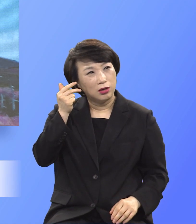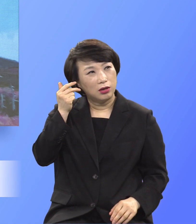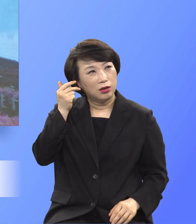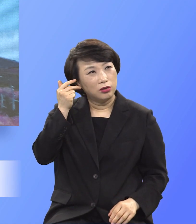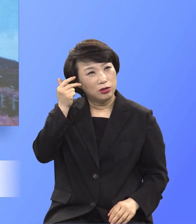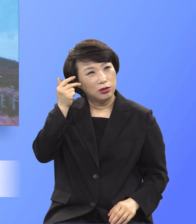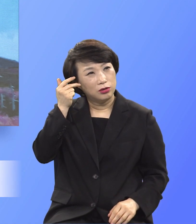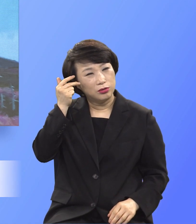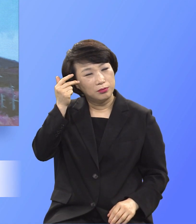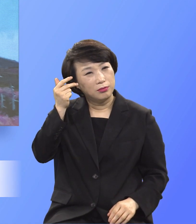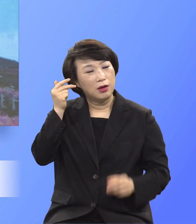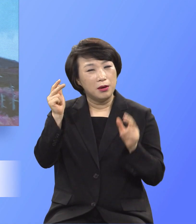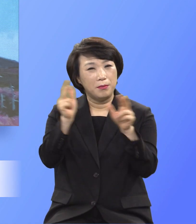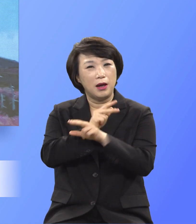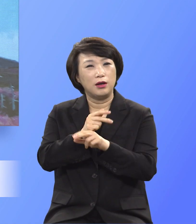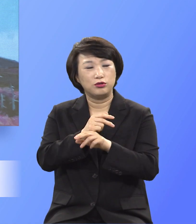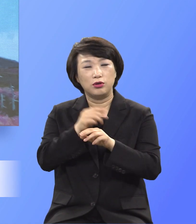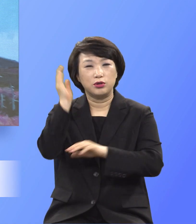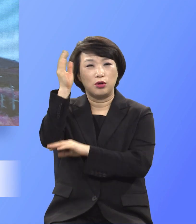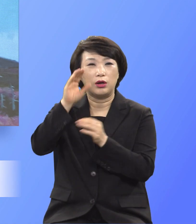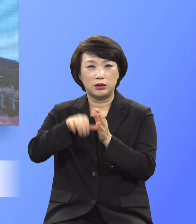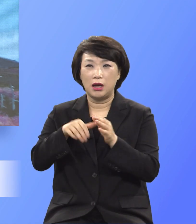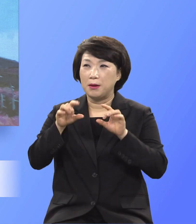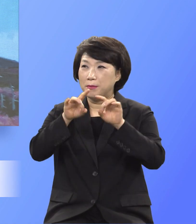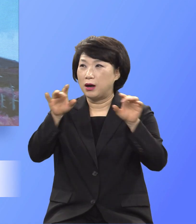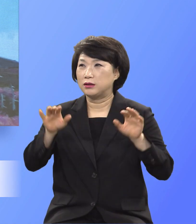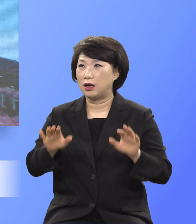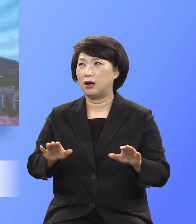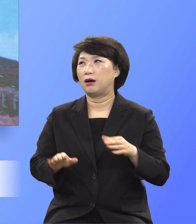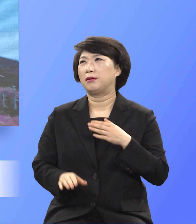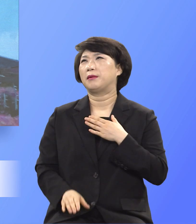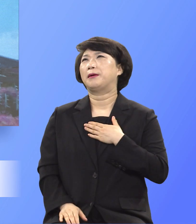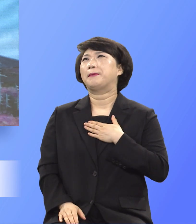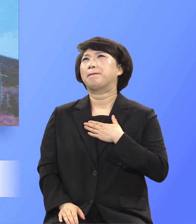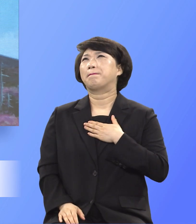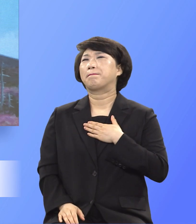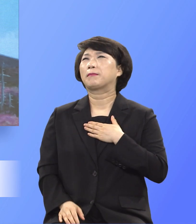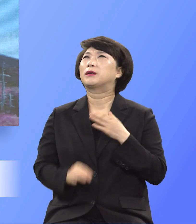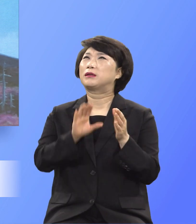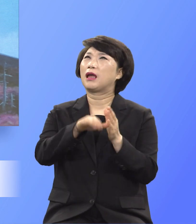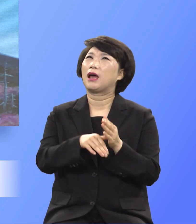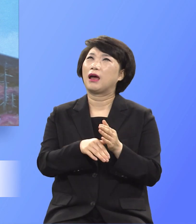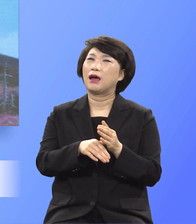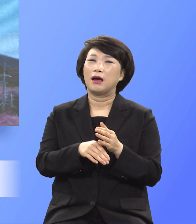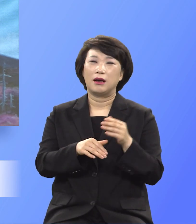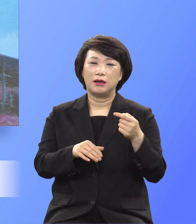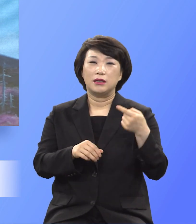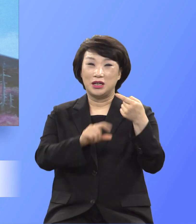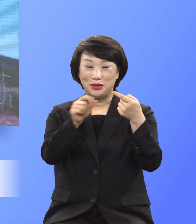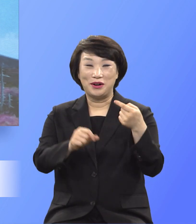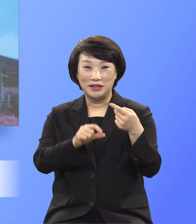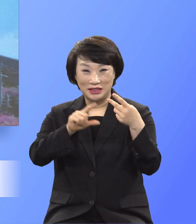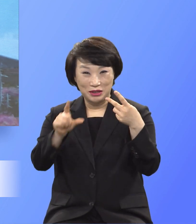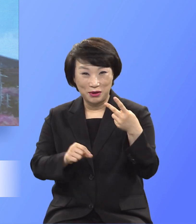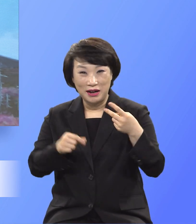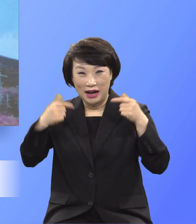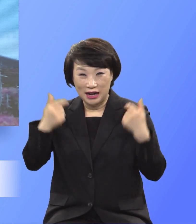그때는 1월 2월 두 달 기도원에서 집행할 때인데